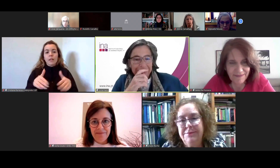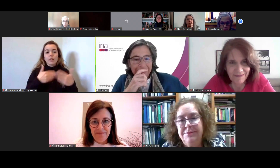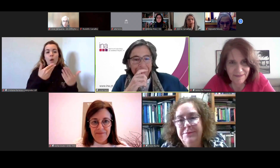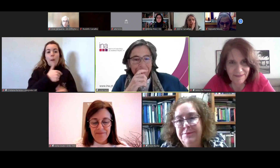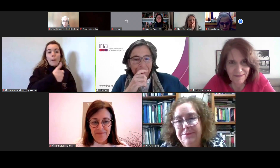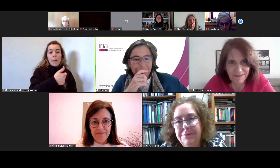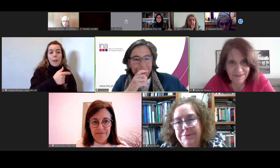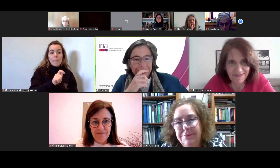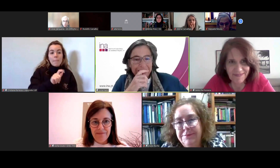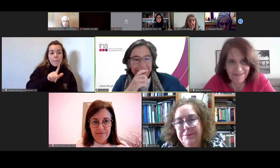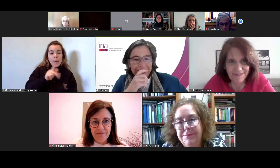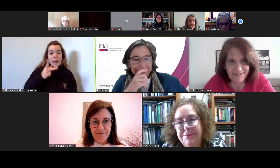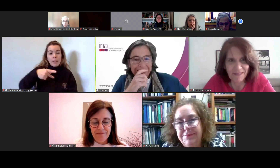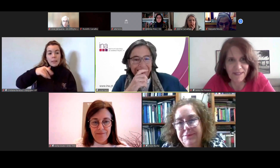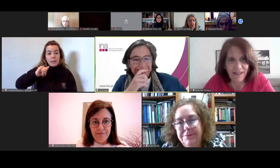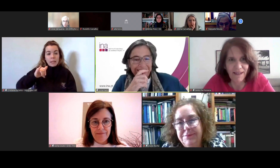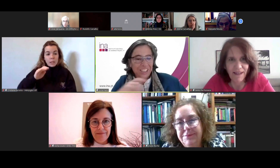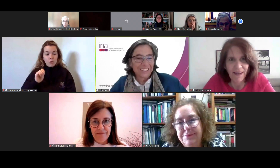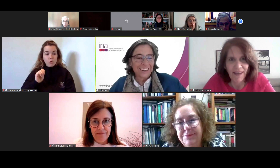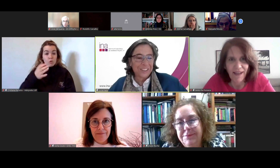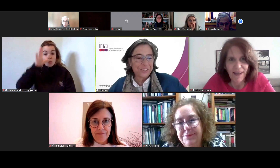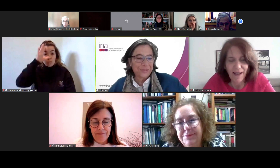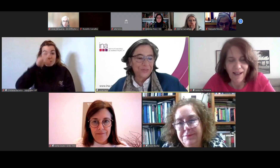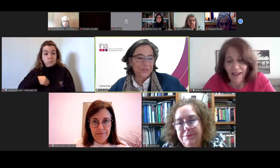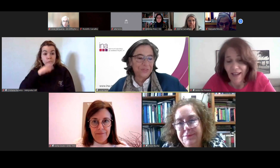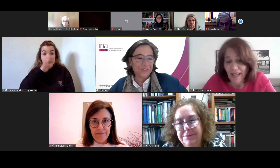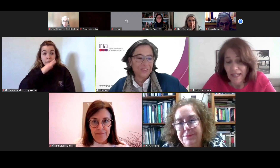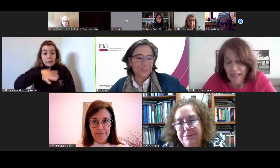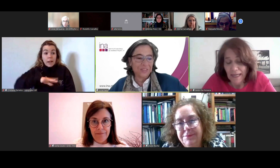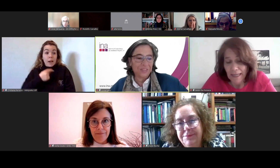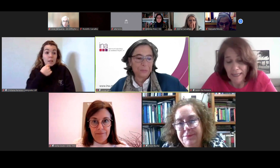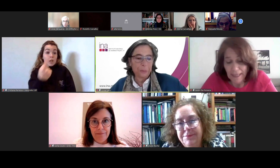quiser não sei se quer acrescentar algo